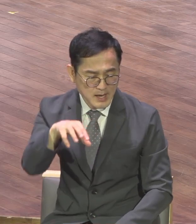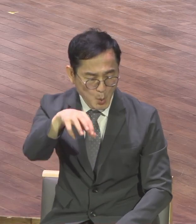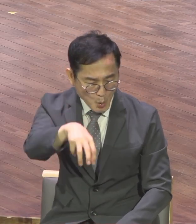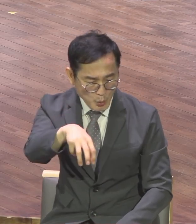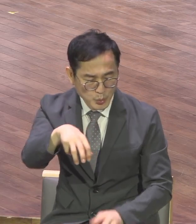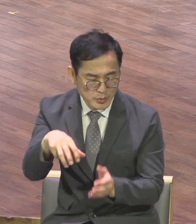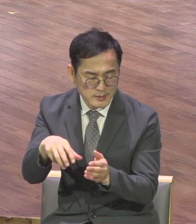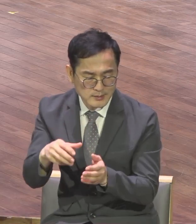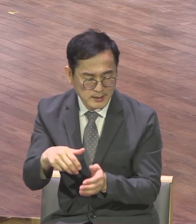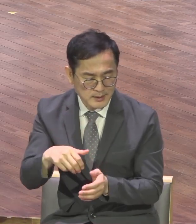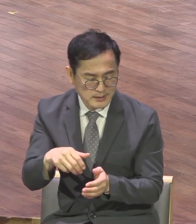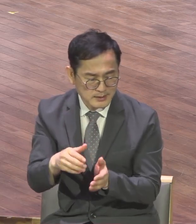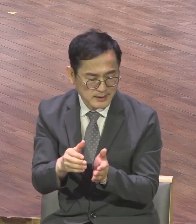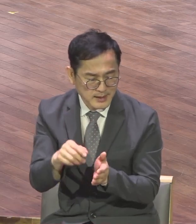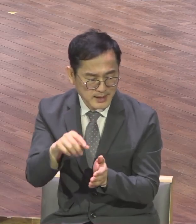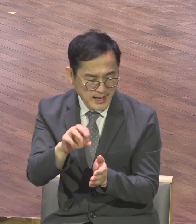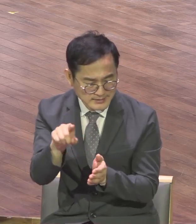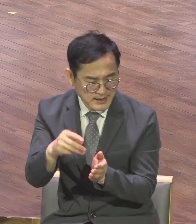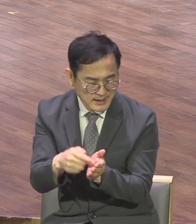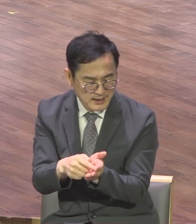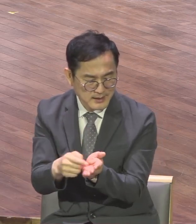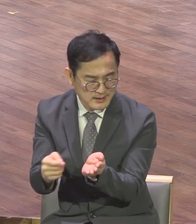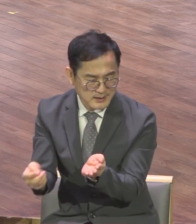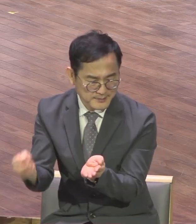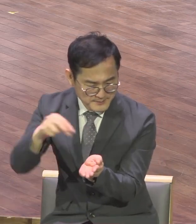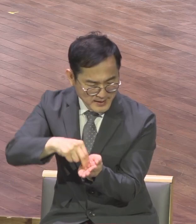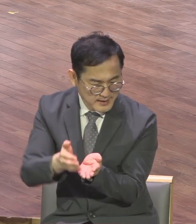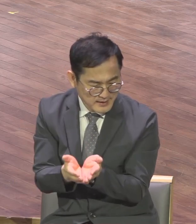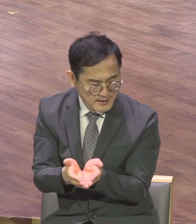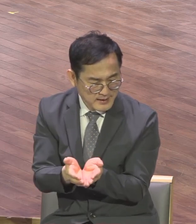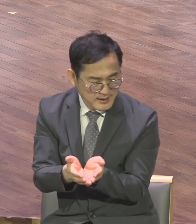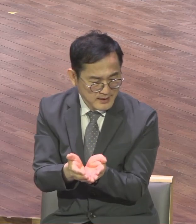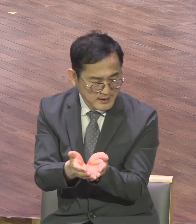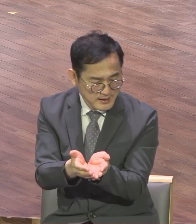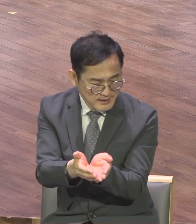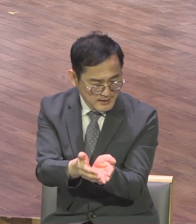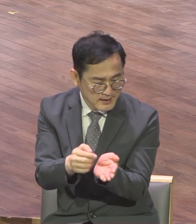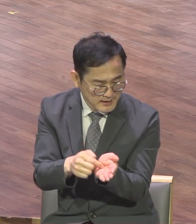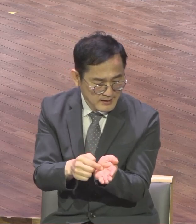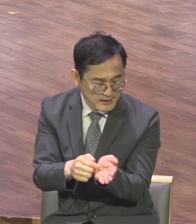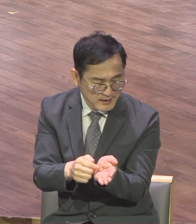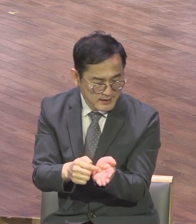마게도니아의 대살로니카 사람 아르스타고도 함께 하니라 자